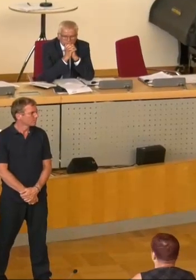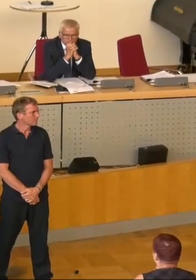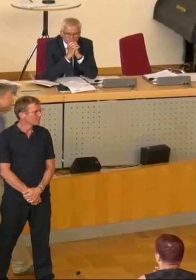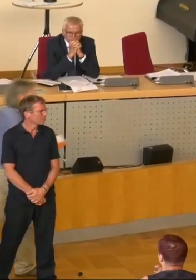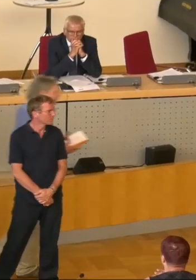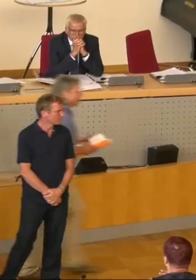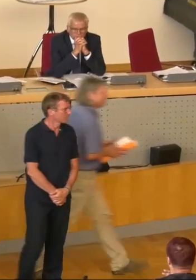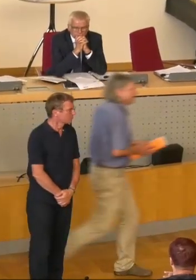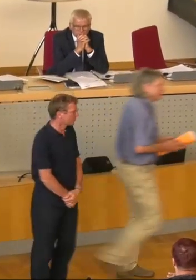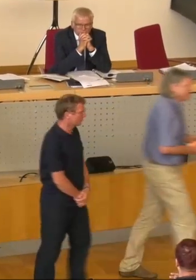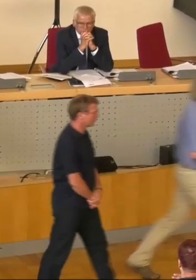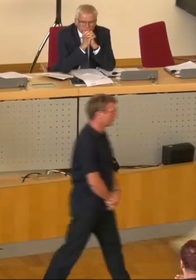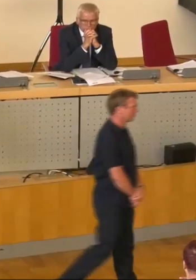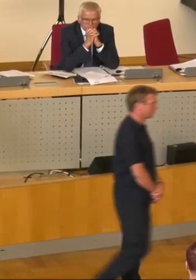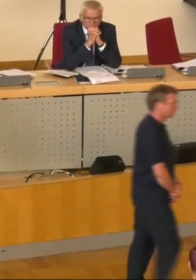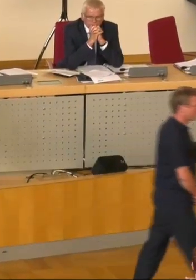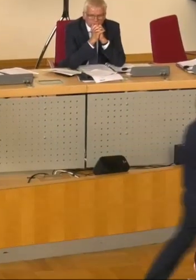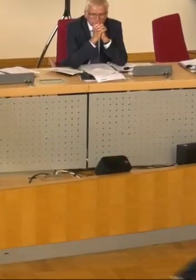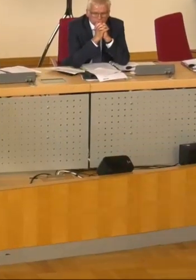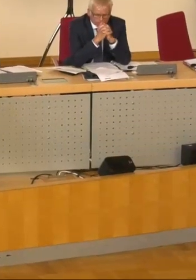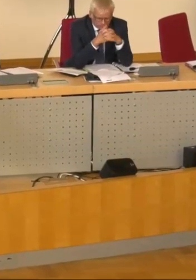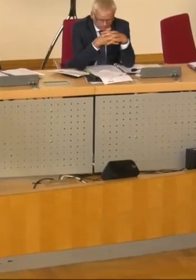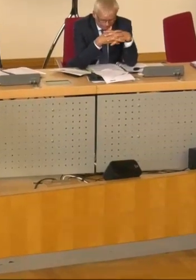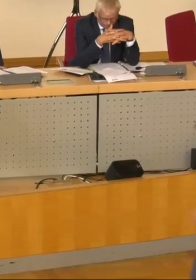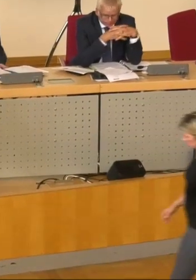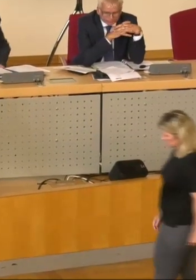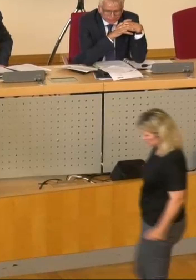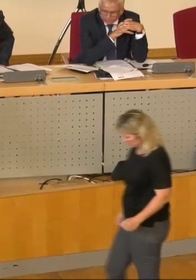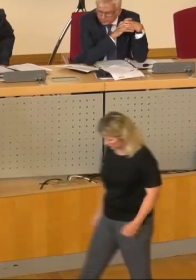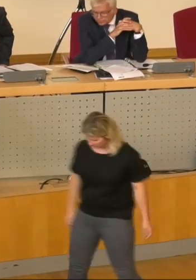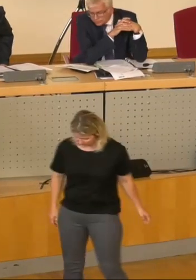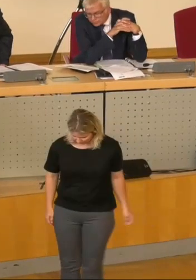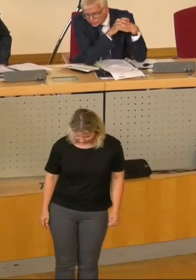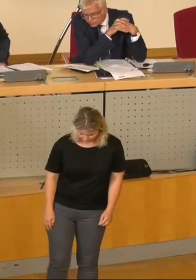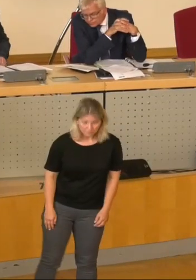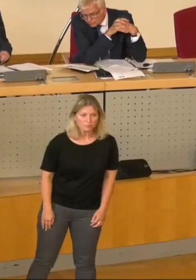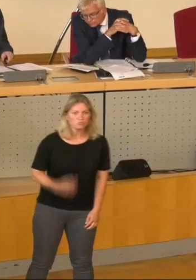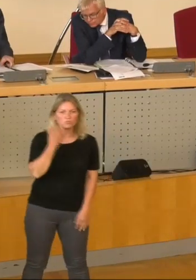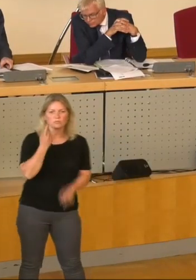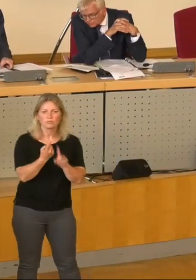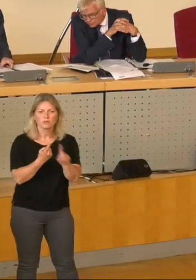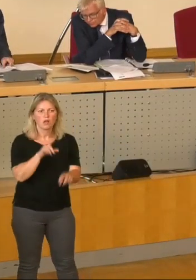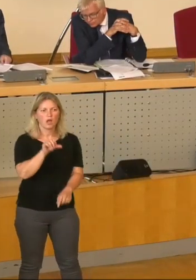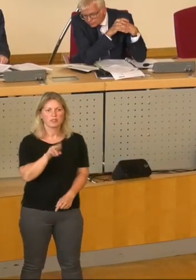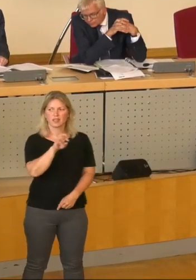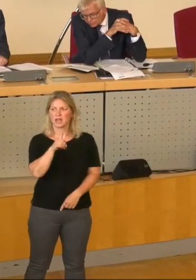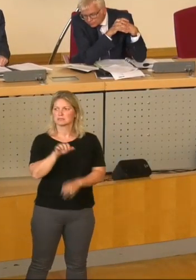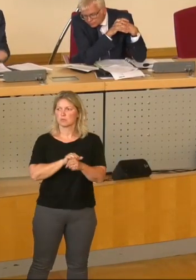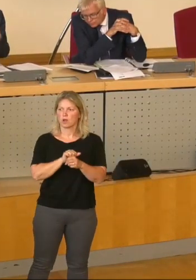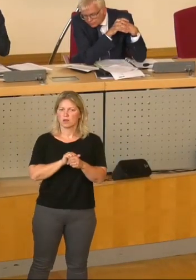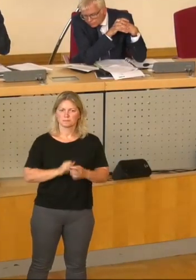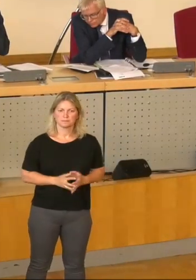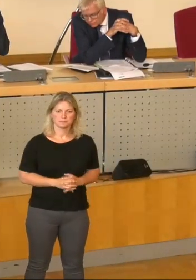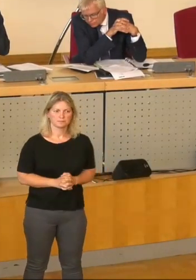Als nächstes darf ich Herrn Andreas Müller aufrufen, seine Frage hier vorne zu formulieren.